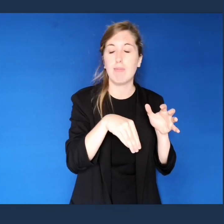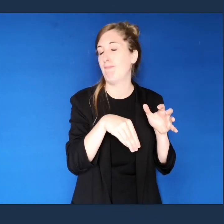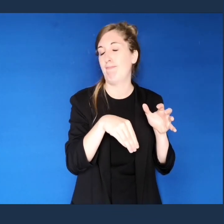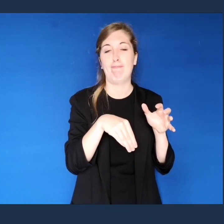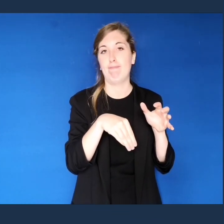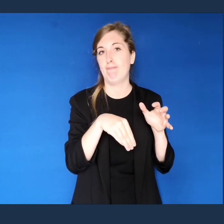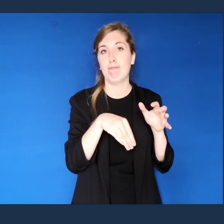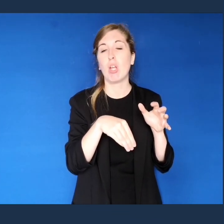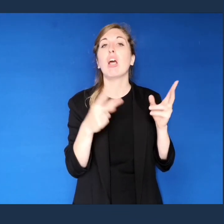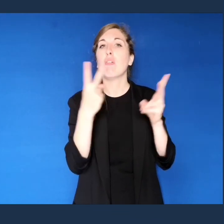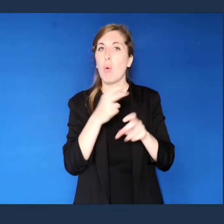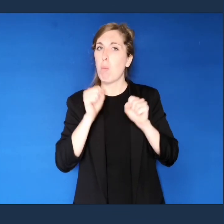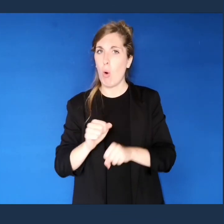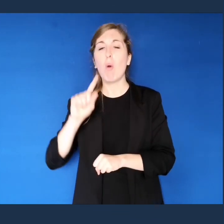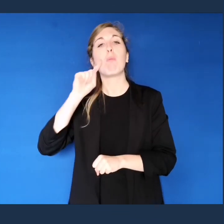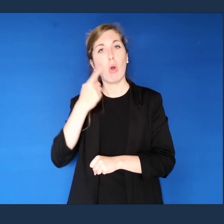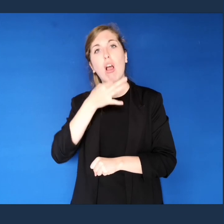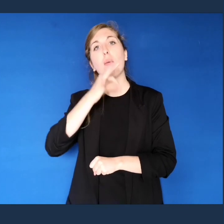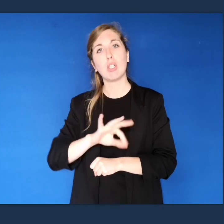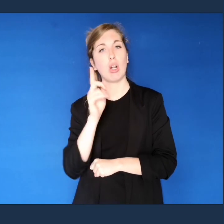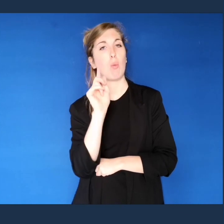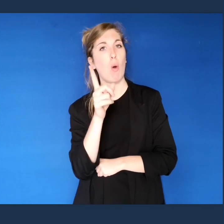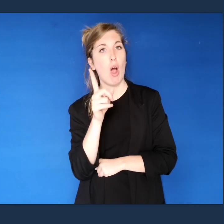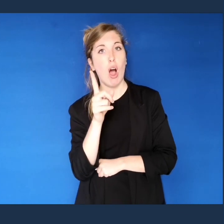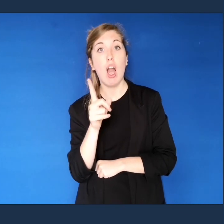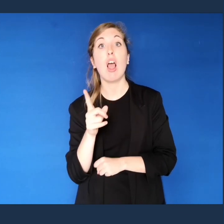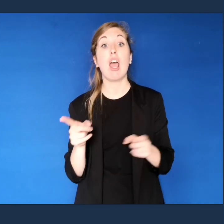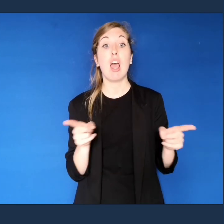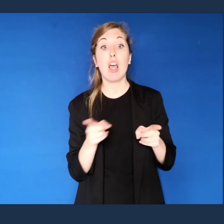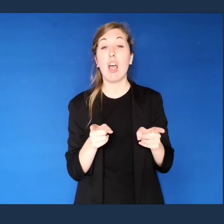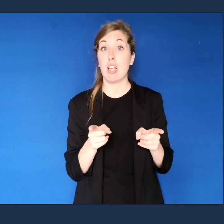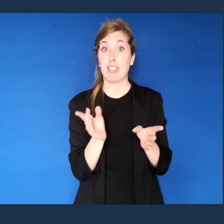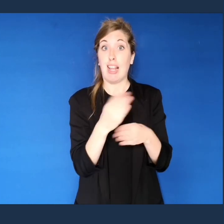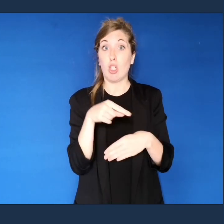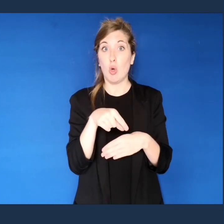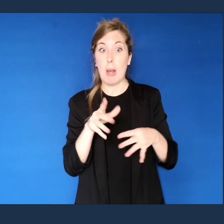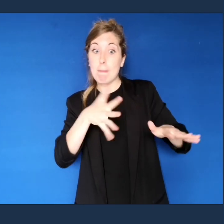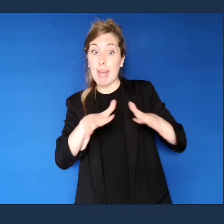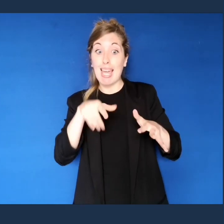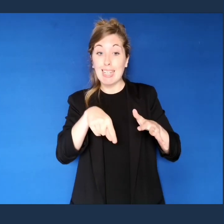tuttavia buone capacità nelle previsioni delle anomalie nella media stagionale del tempo.